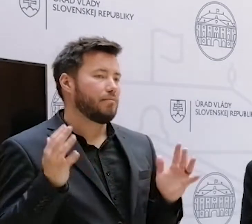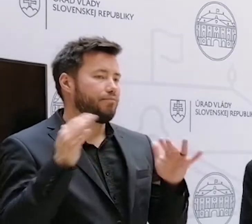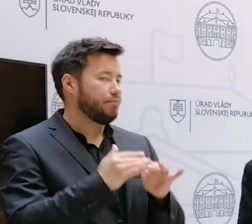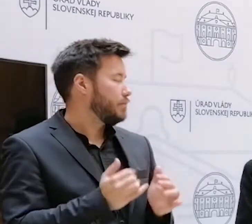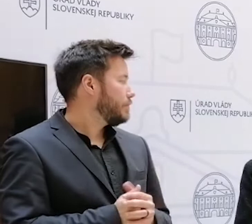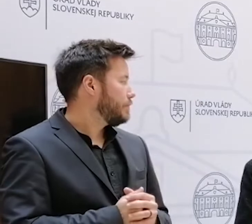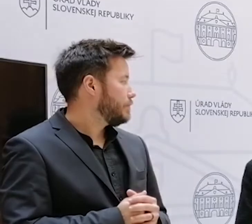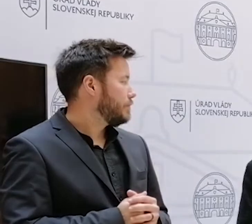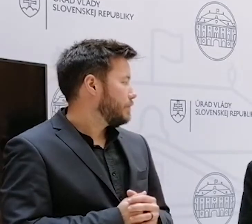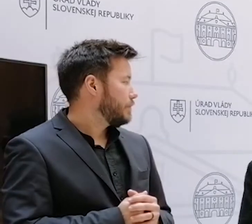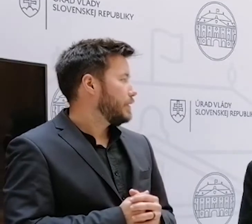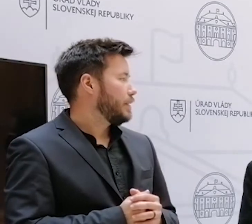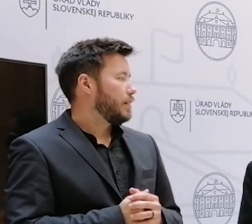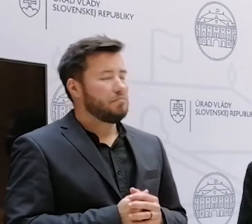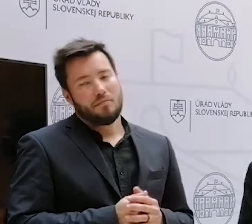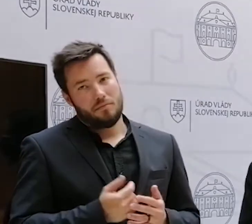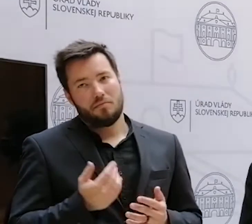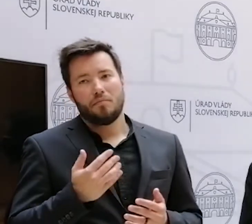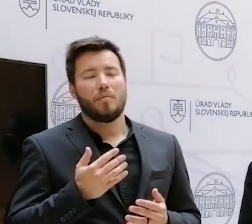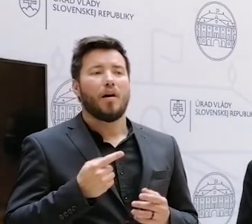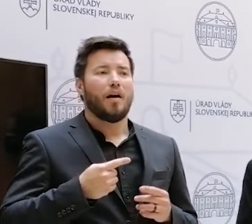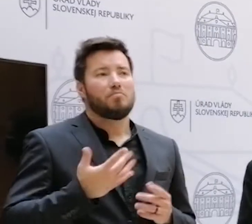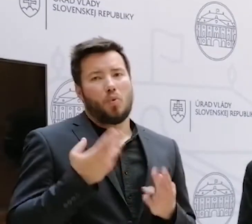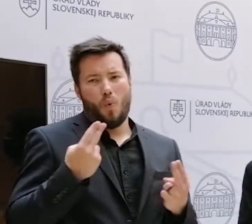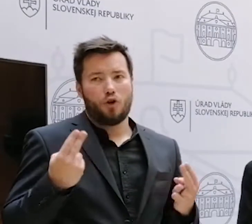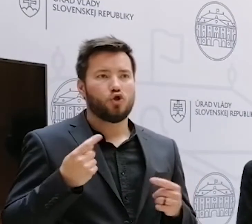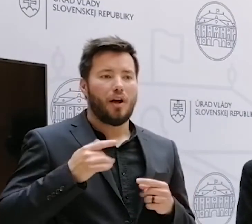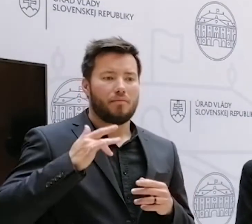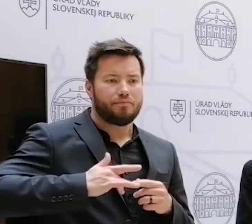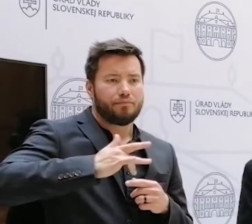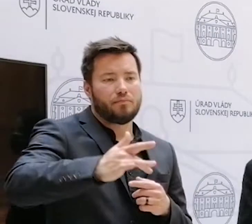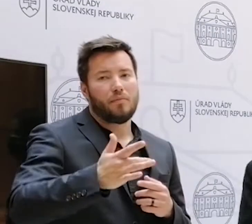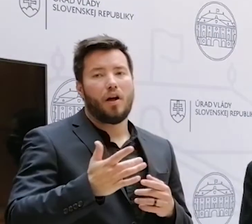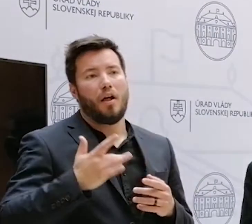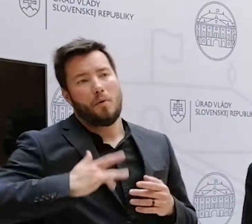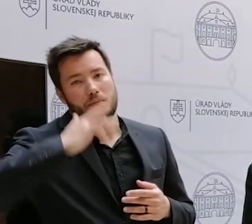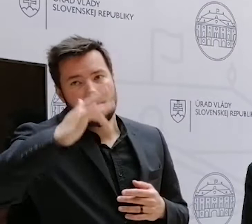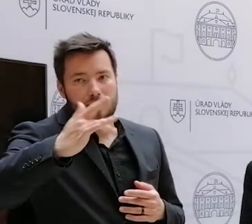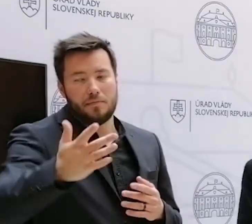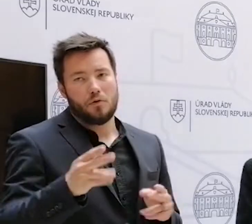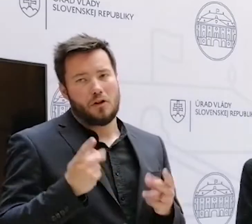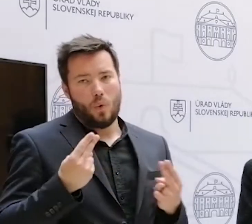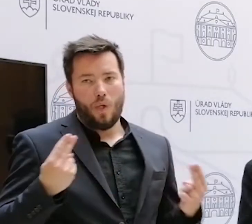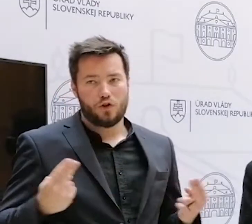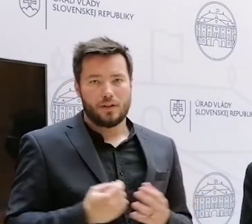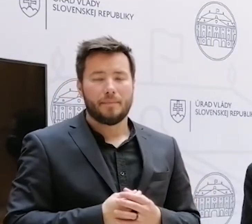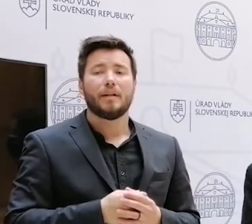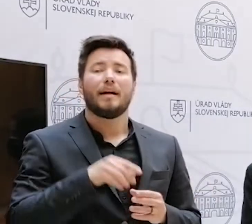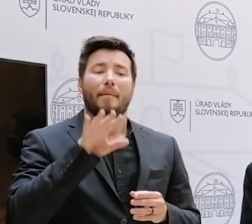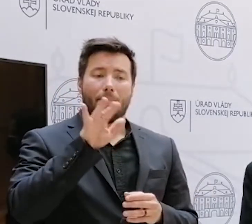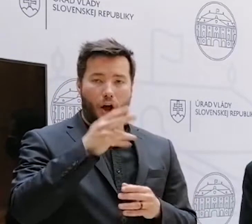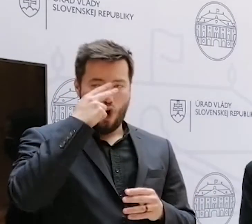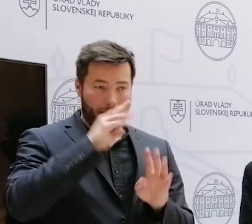Myslím si, že nie je úplne podstatné, že ako často sa bude stretávať, ale samozrejme, bude sa stretávať. Dokonca dohodli sme určité podskupiny z ohľadom na jednotlivé témy,